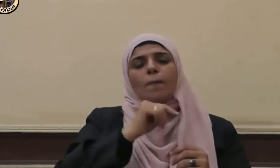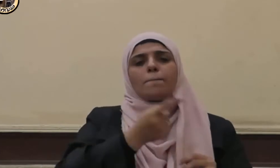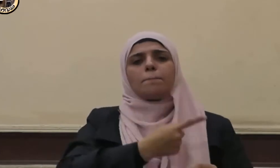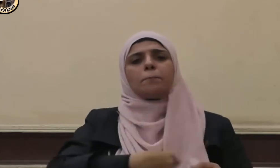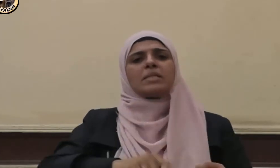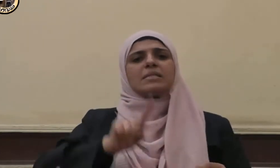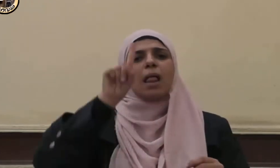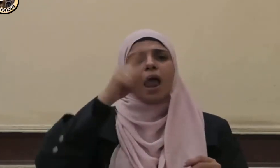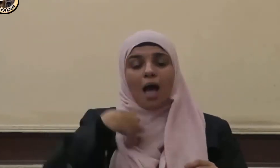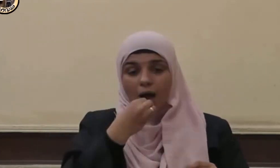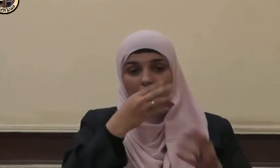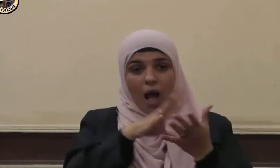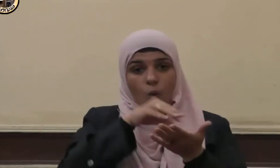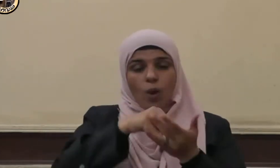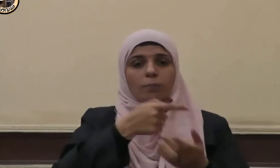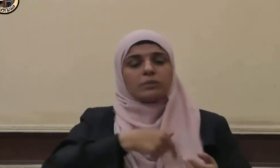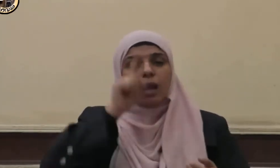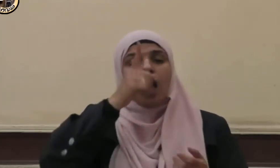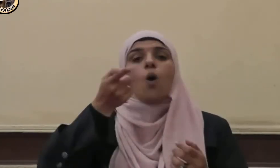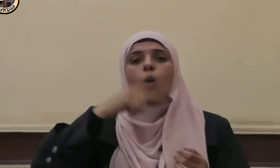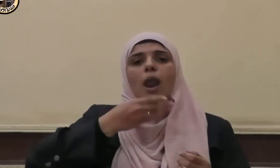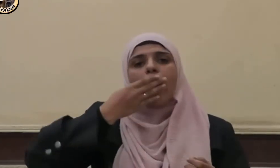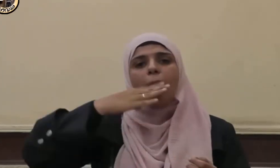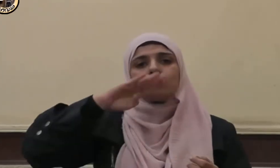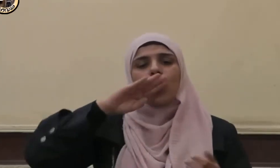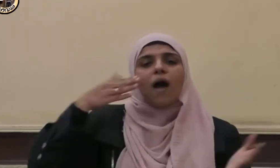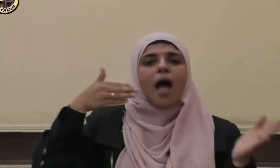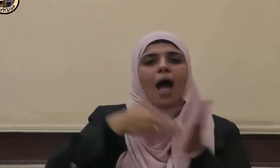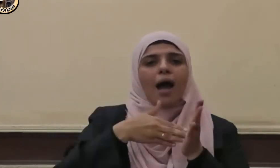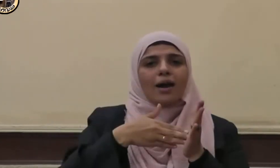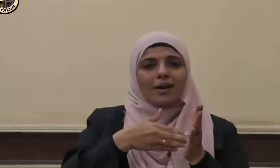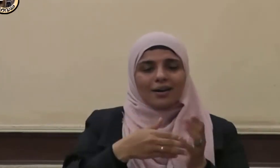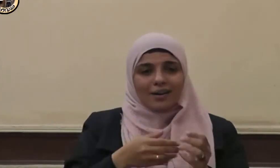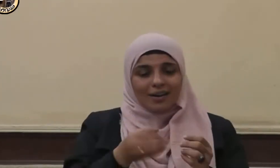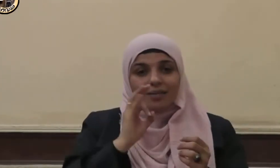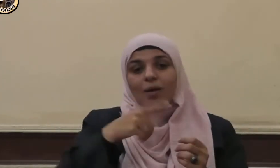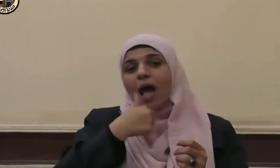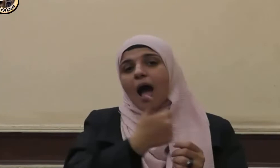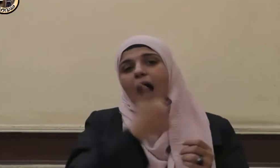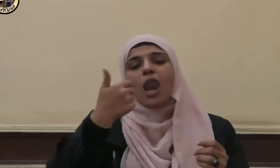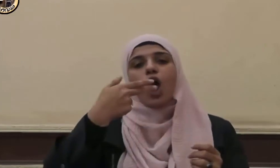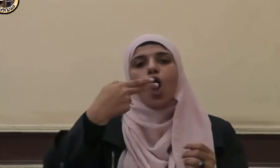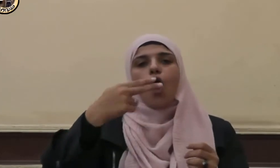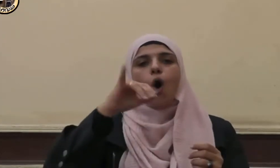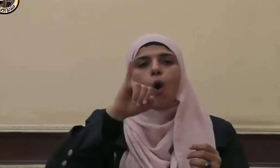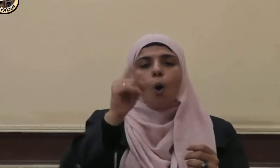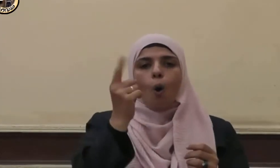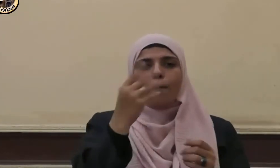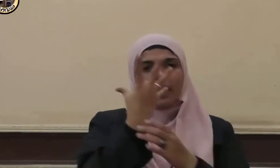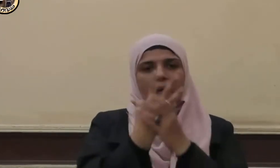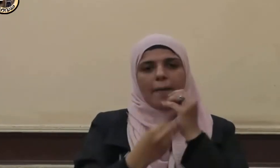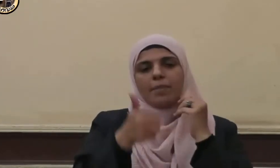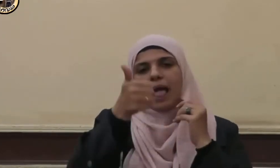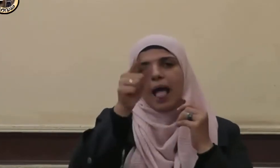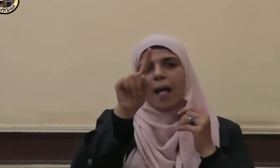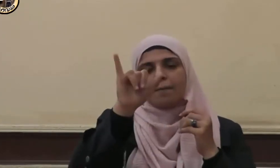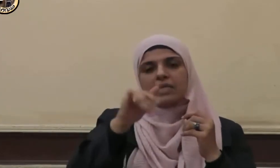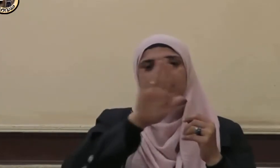أوله والحمد في آخر فعن عمر بن أبي سلبة رضي الله عنه قال